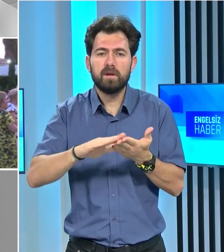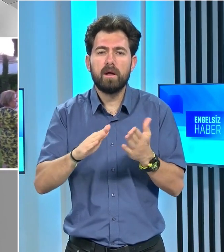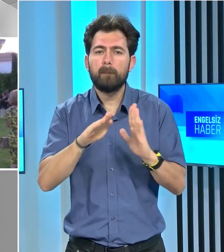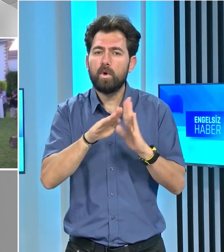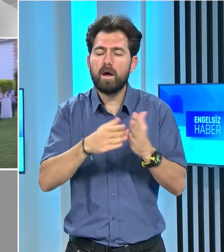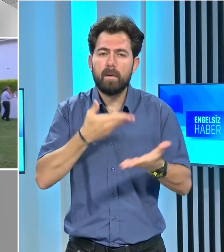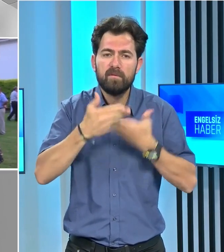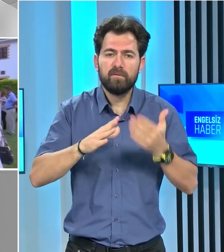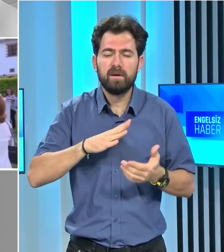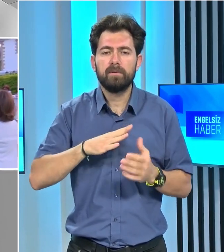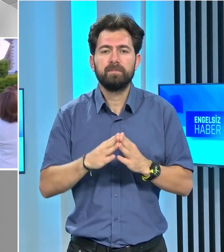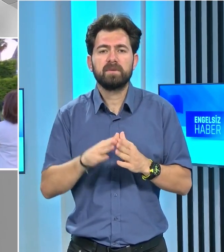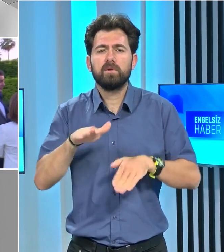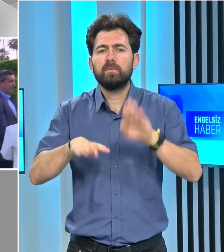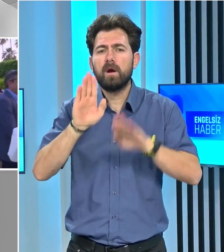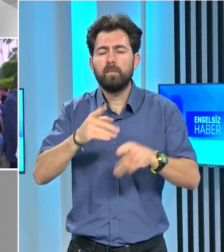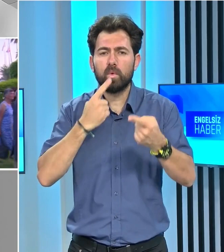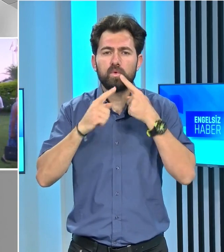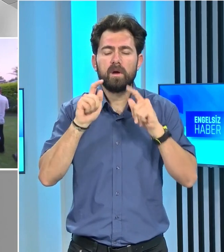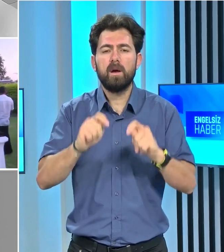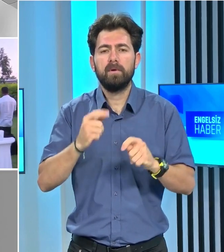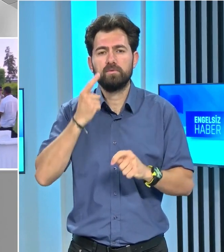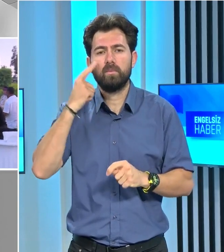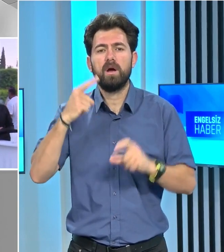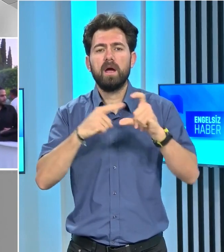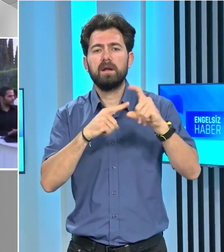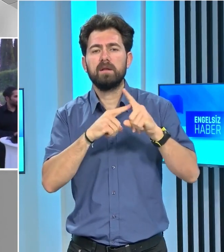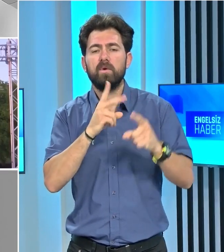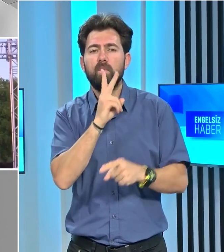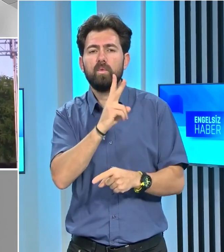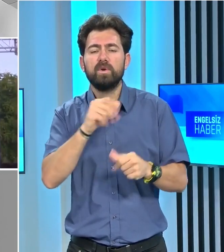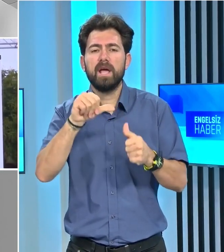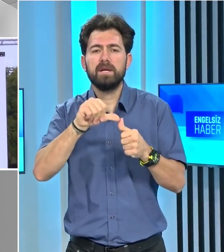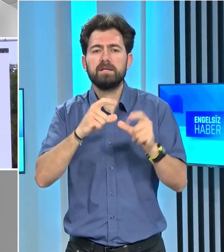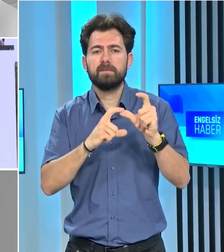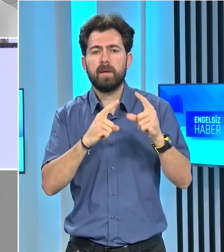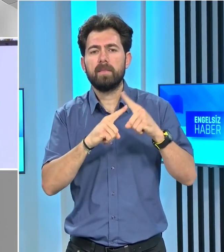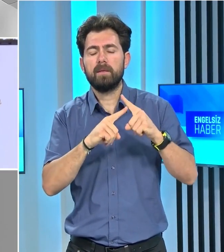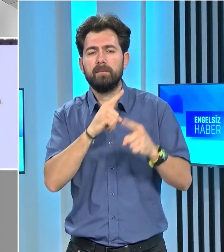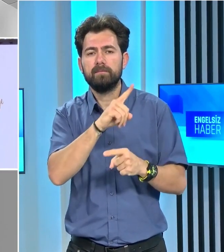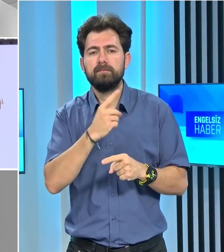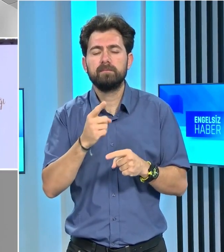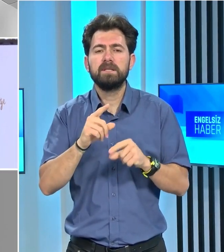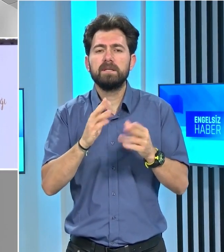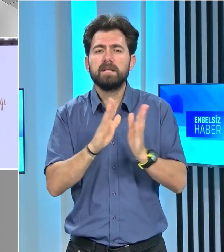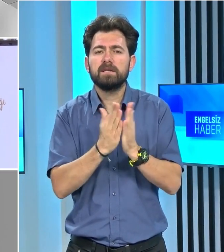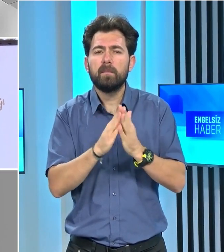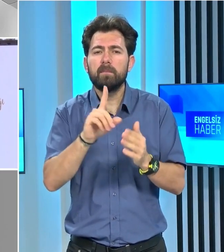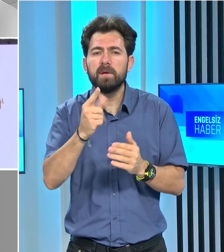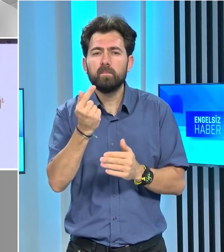tanıtıldı. Lansmanda konuşan Cumhurbaşkanı Ersin Tatar'ın eşi Sibel Tatar,